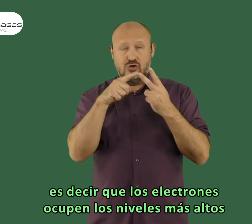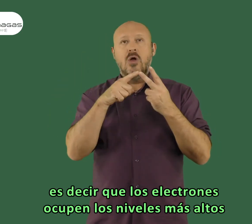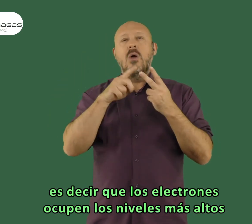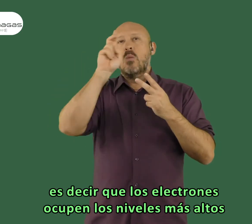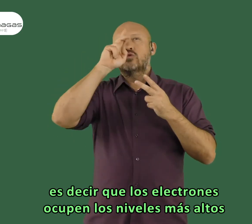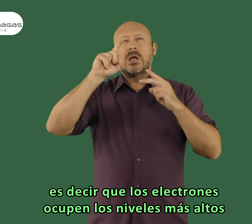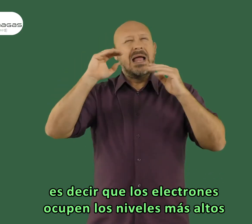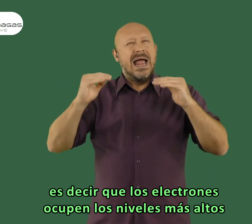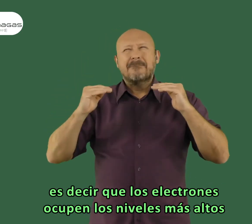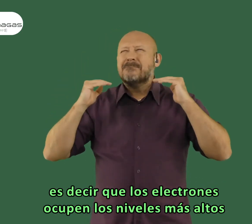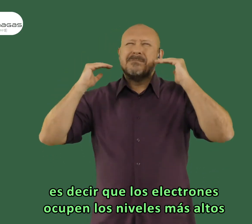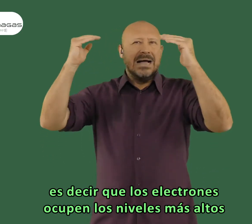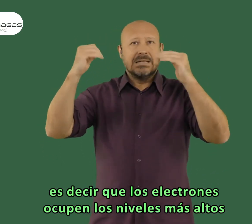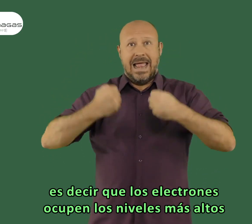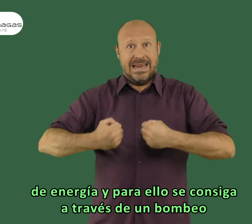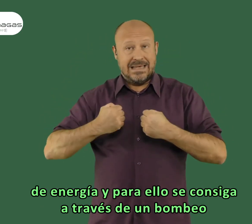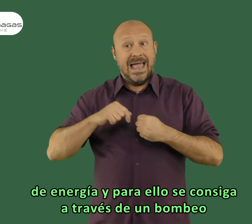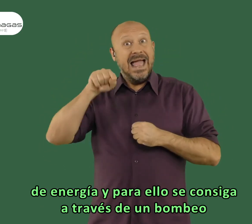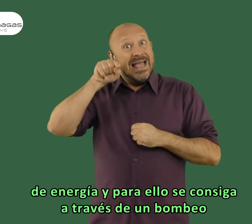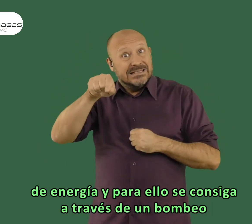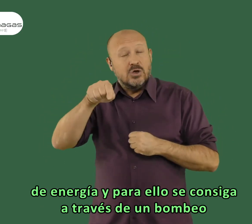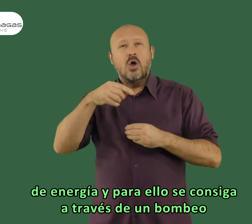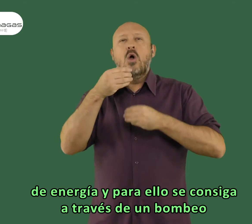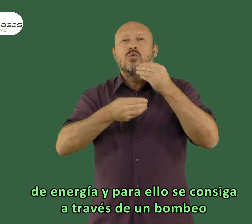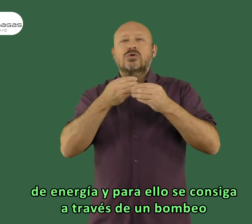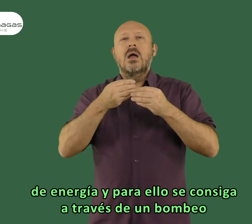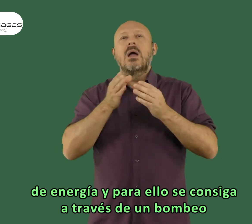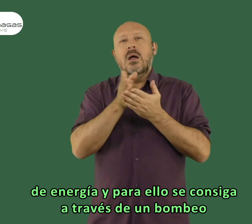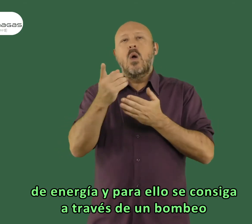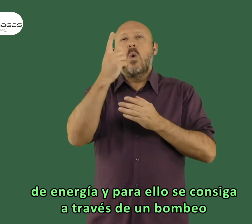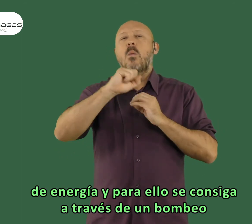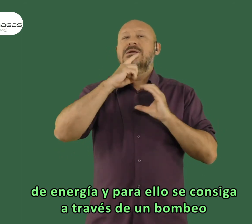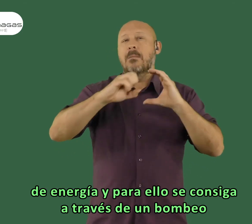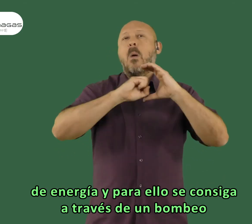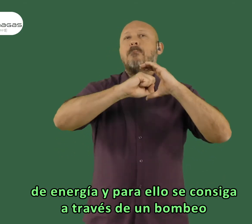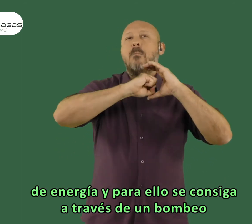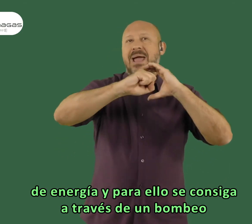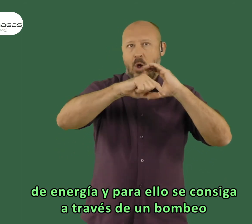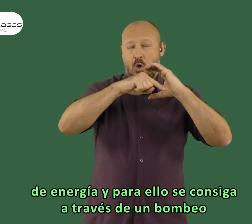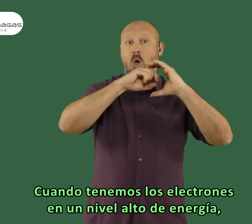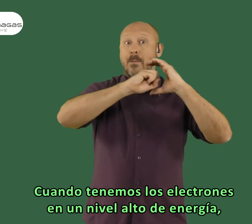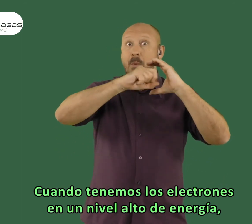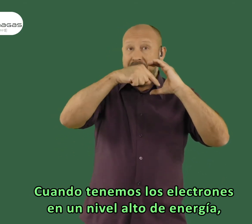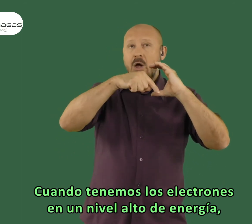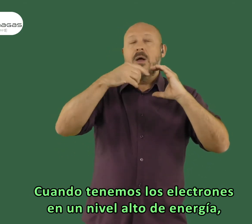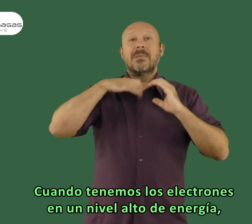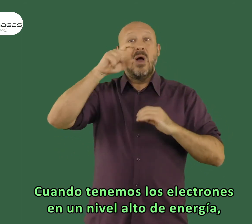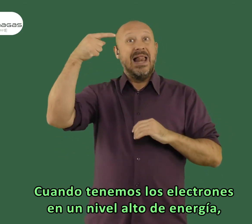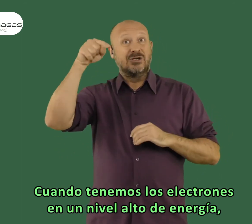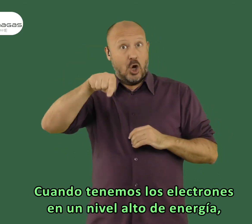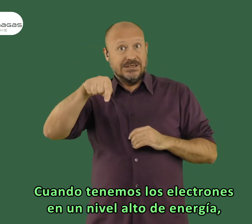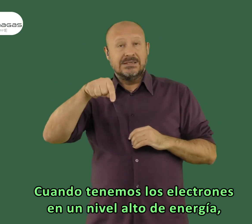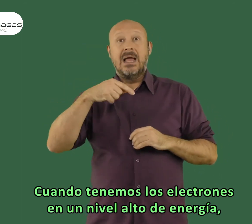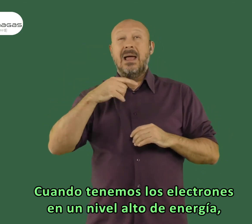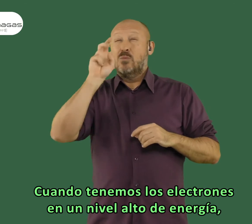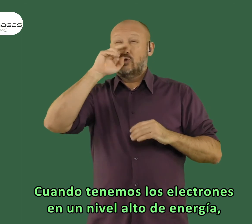los electrones ocupen los niveles más altos de energía y para ello se consiga a través de un bombeo. Cuando tenemos los